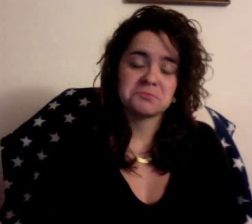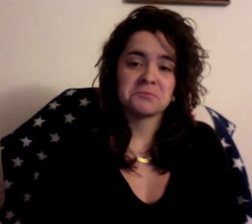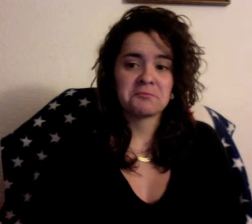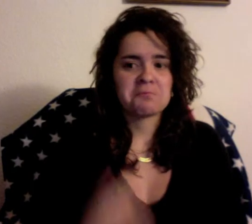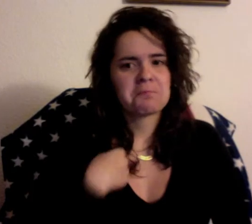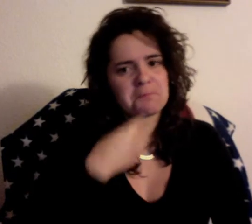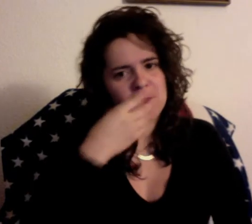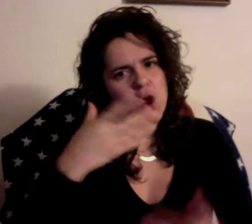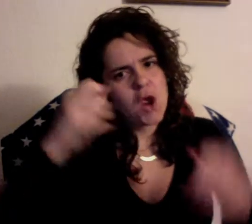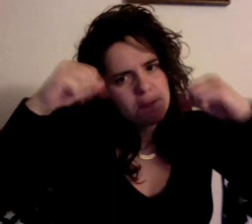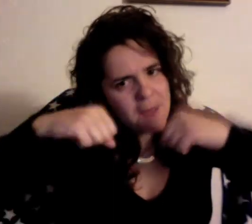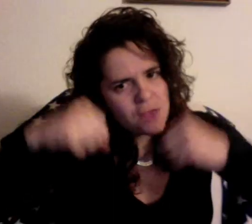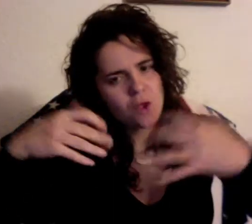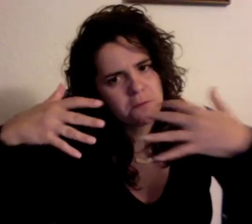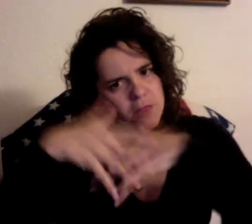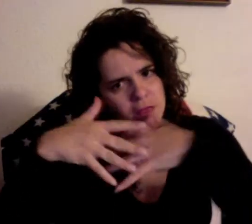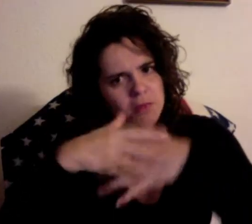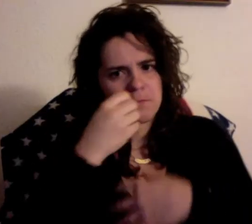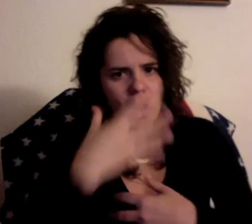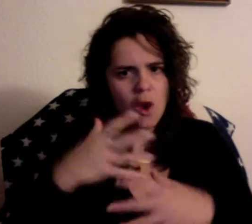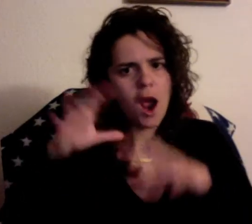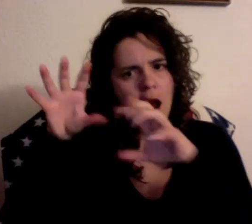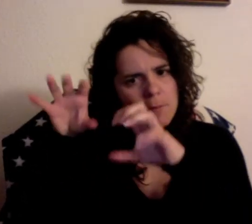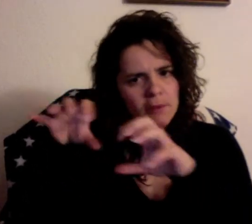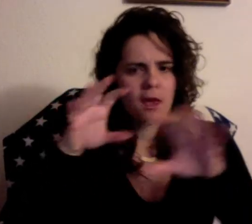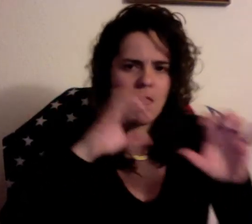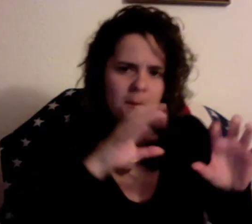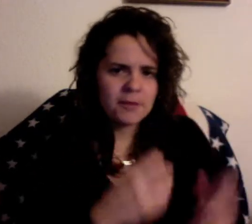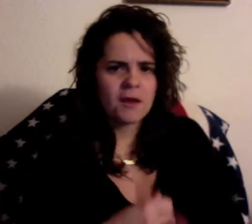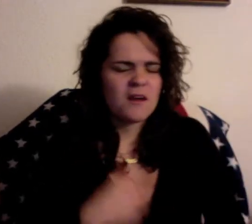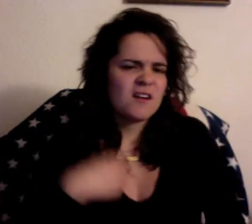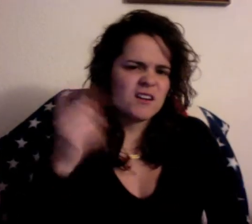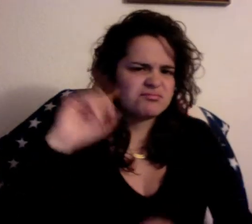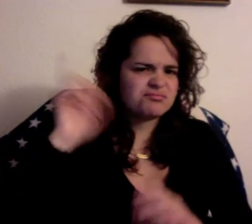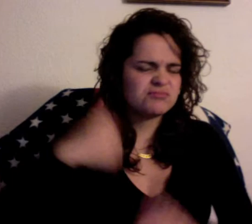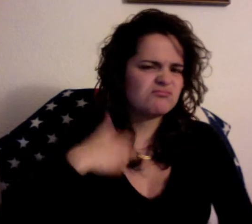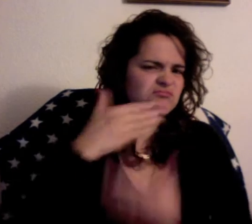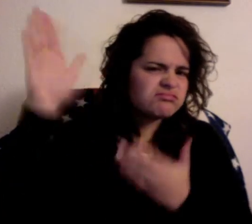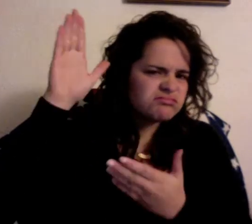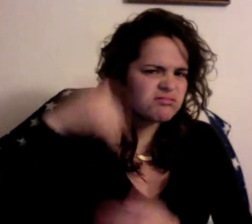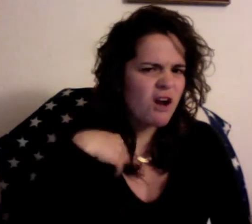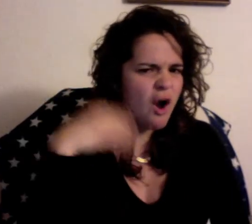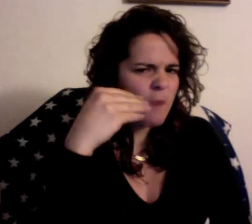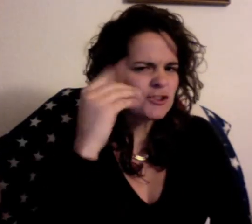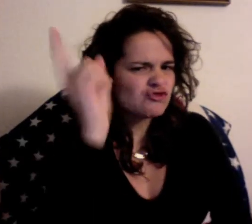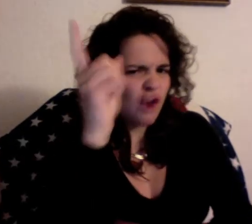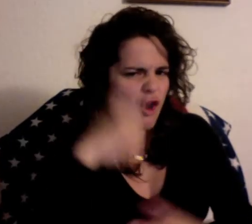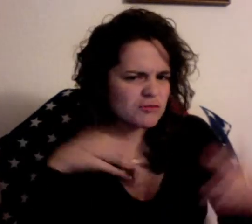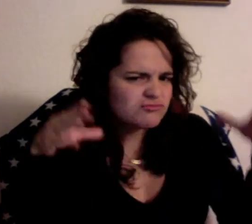casa no he levantado un dedo, ni limpia la taza, ni un volumenada. Quiero que esté limpio, no como esos desordenadores. que limpio.